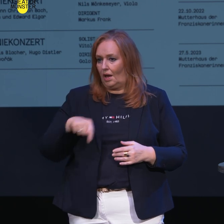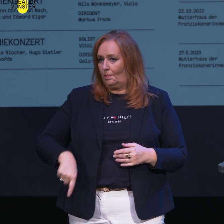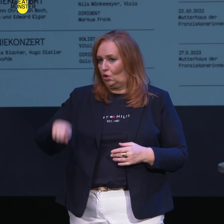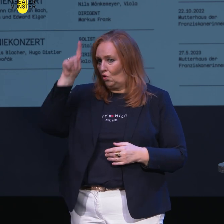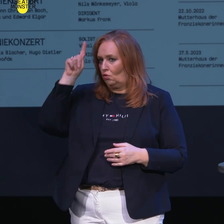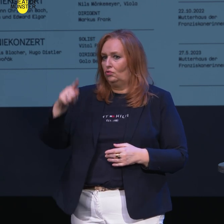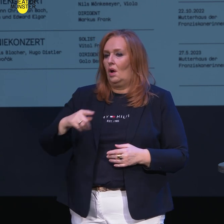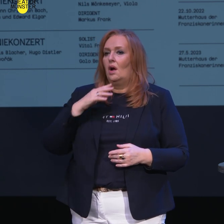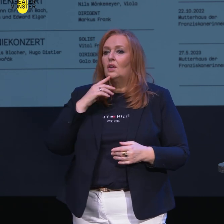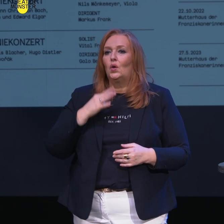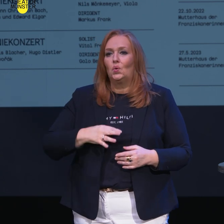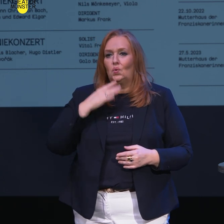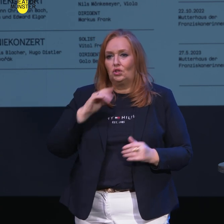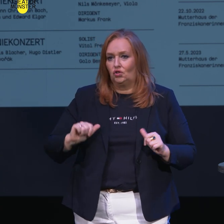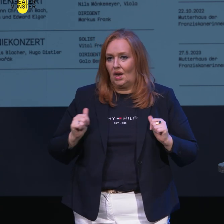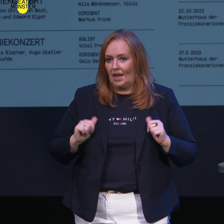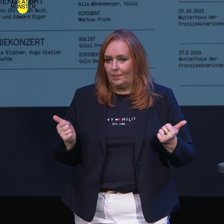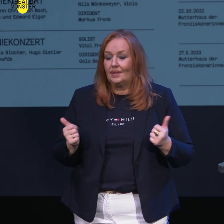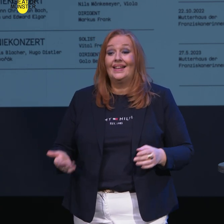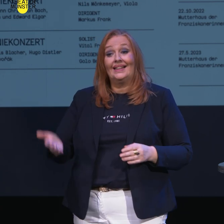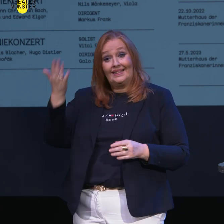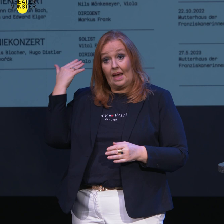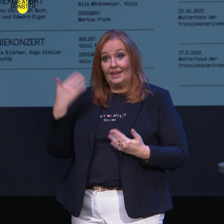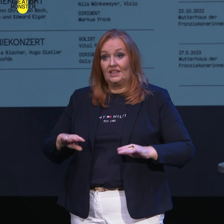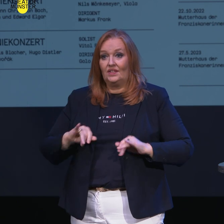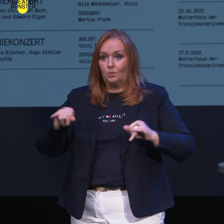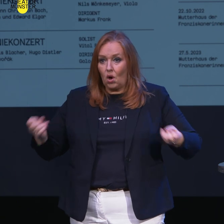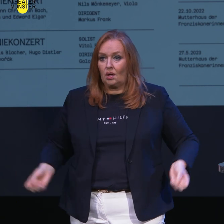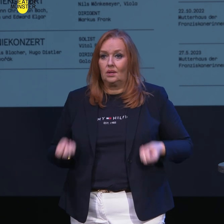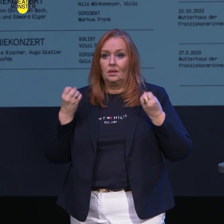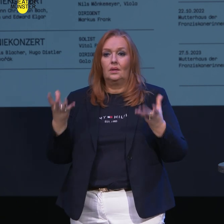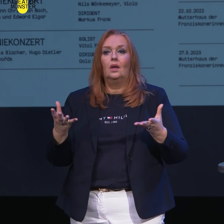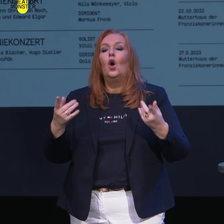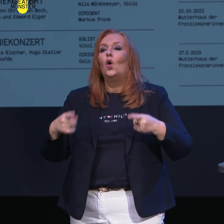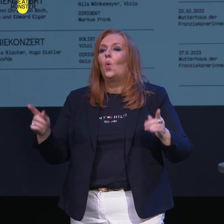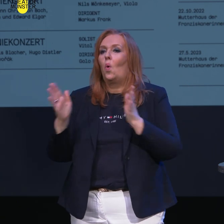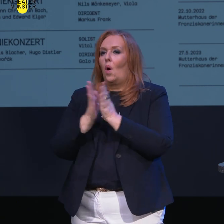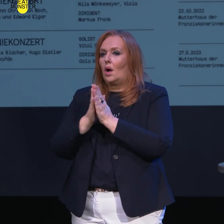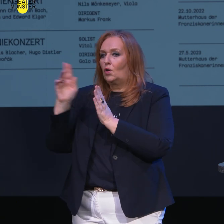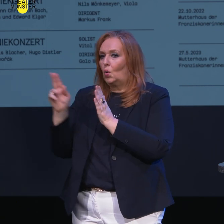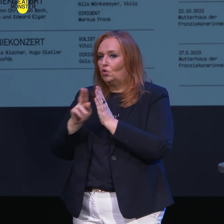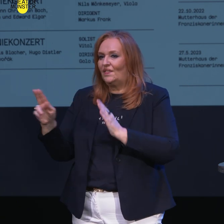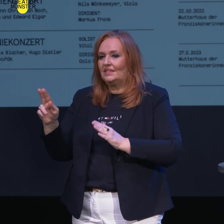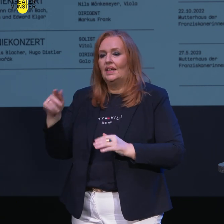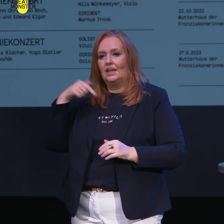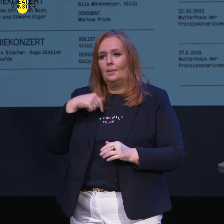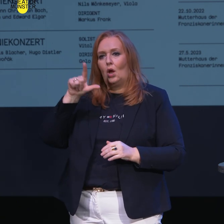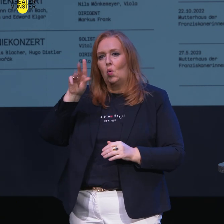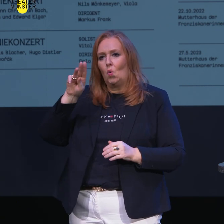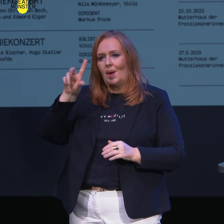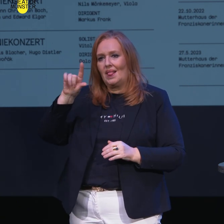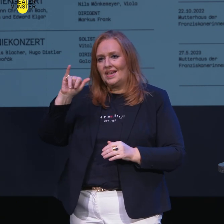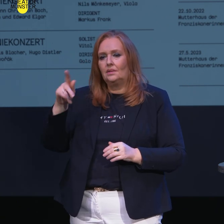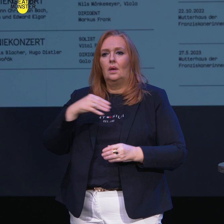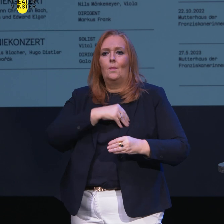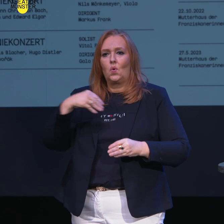Aus diesem Anlass hatte ich damals ein Projekt entworfen, gemeinsam mit dem Chor der Katholischen Universität in Lublin, unserer Partnerstadt in